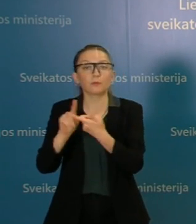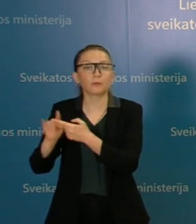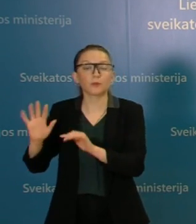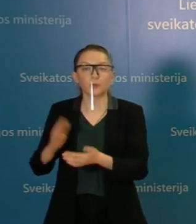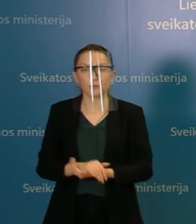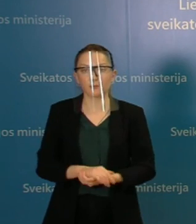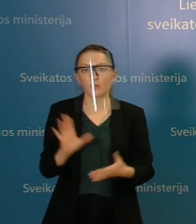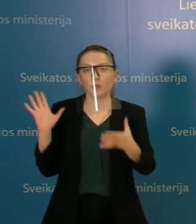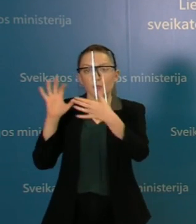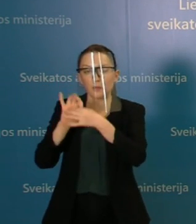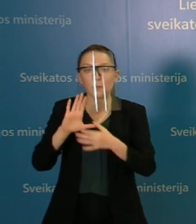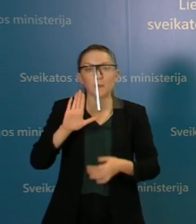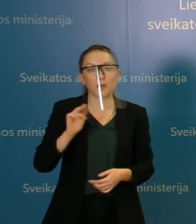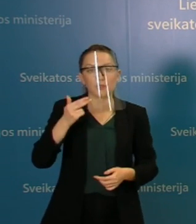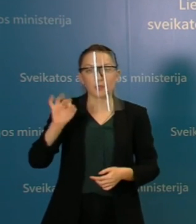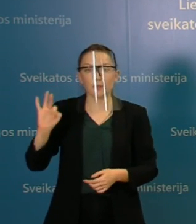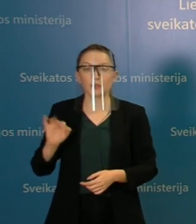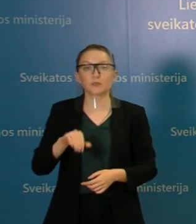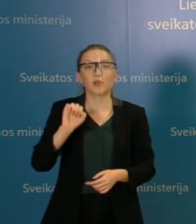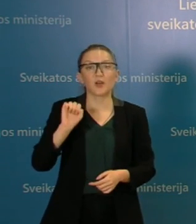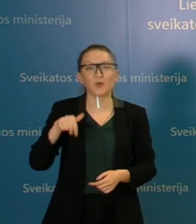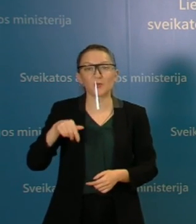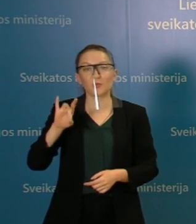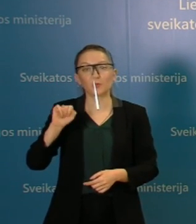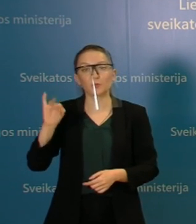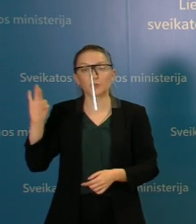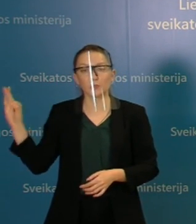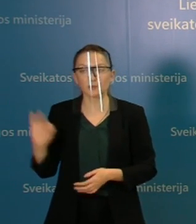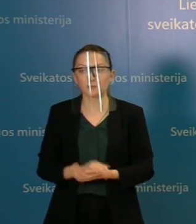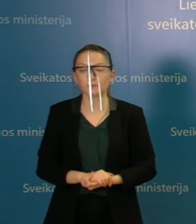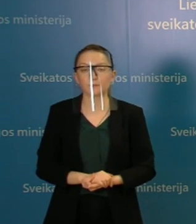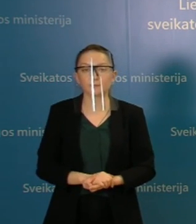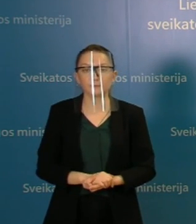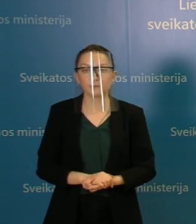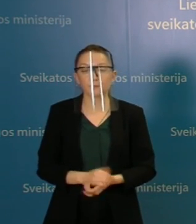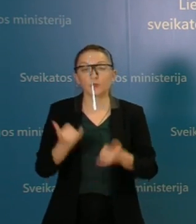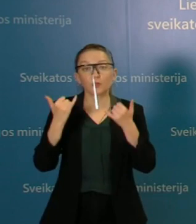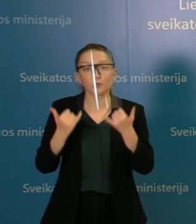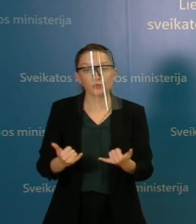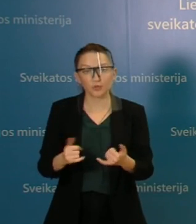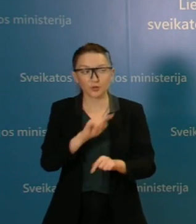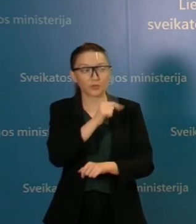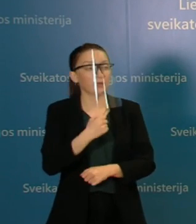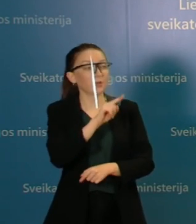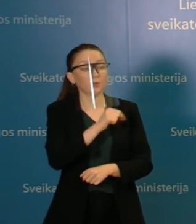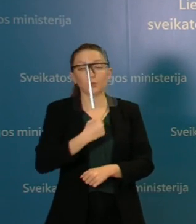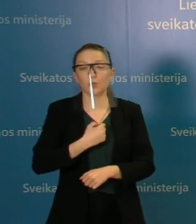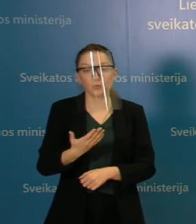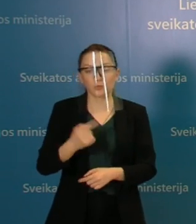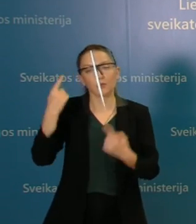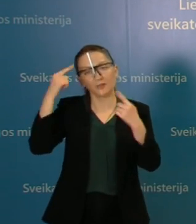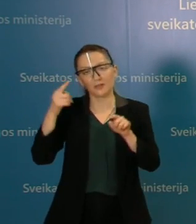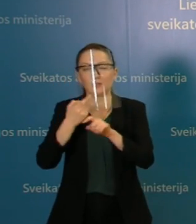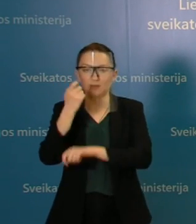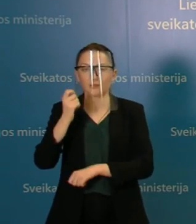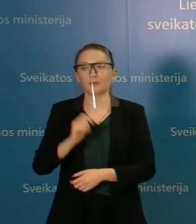Jungėmės vėl prebana saugus, tai būtų klausimų iš jūsų pusės? Ačiū, ponia Razmovinė, šiandien aš jų klausimų neturiu, galbūt kitą kartą.